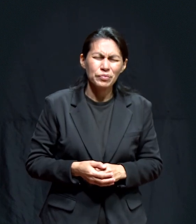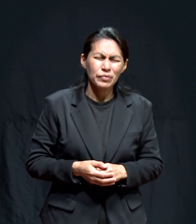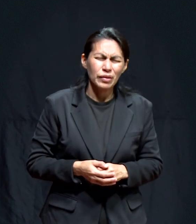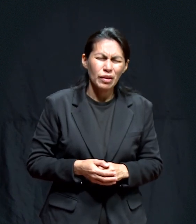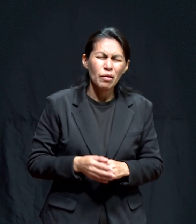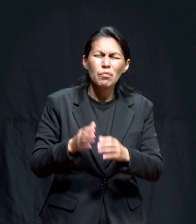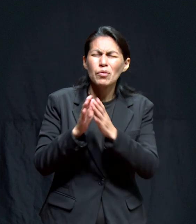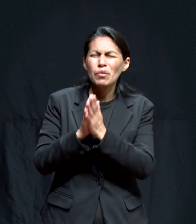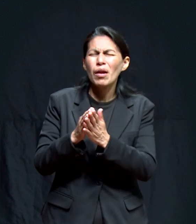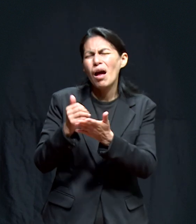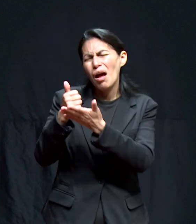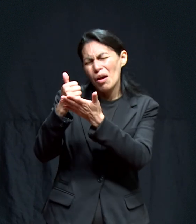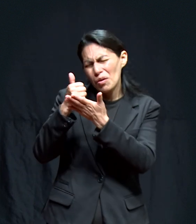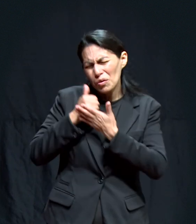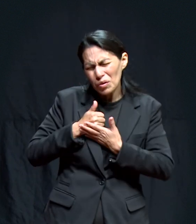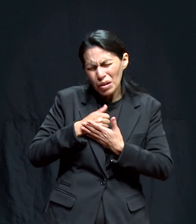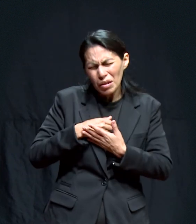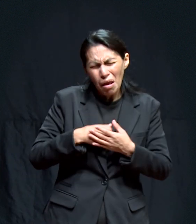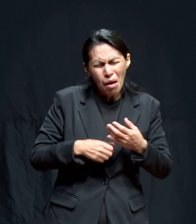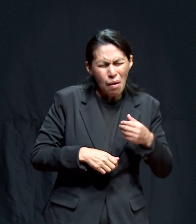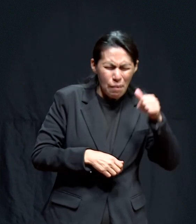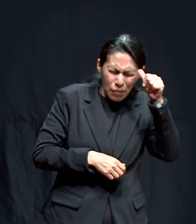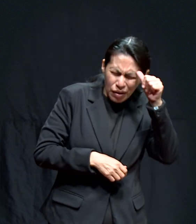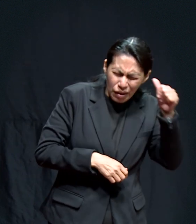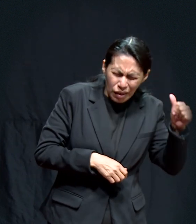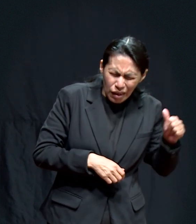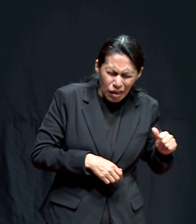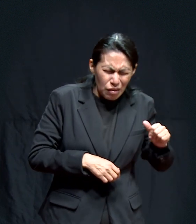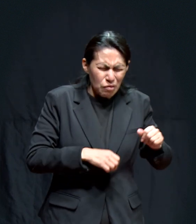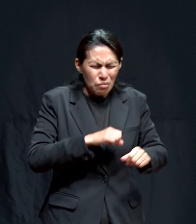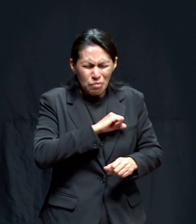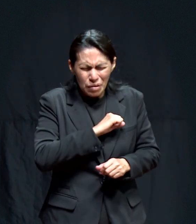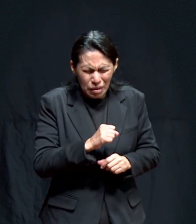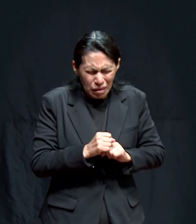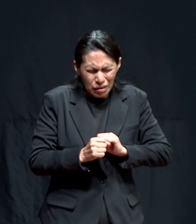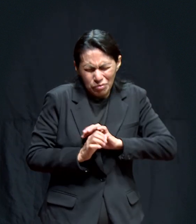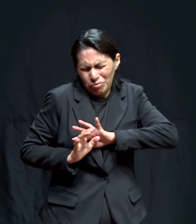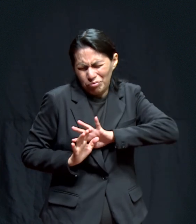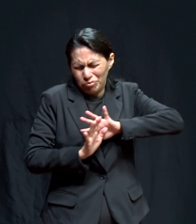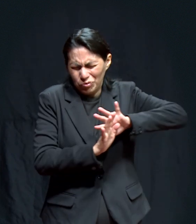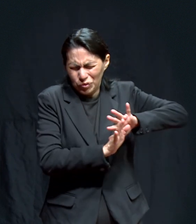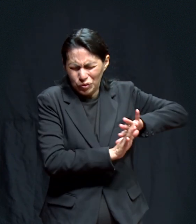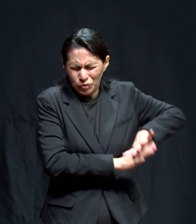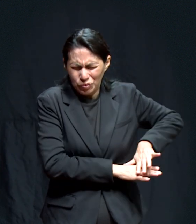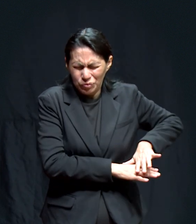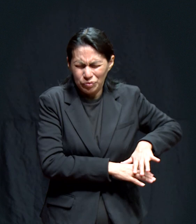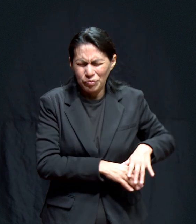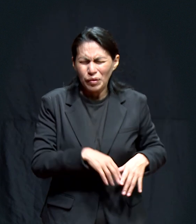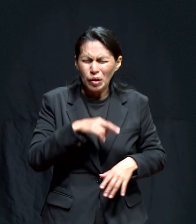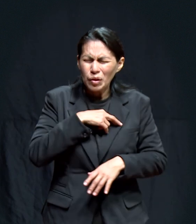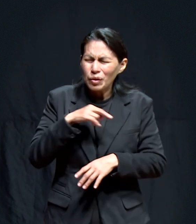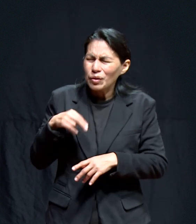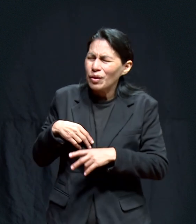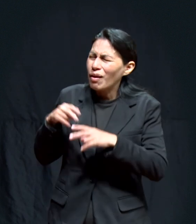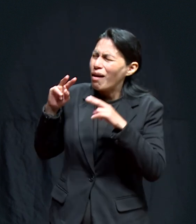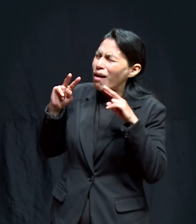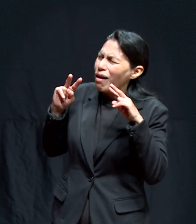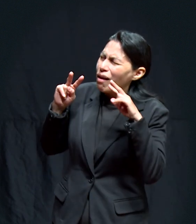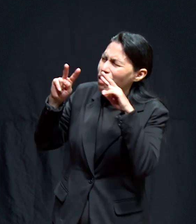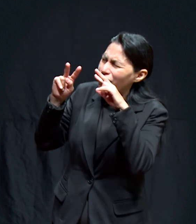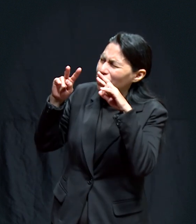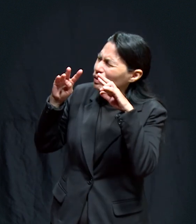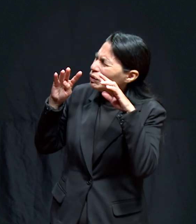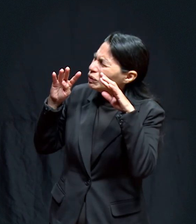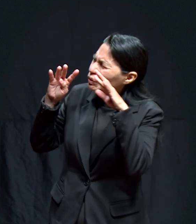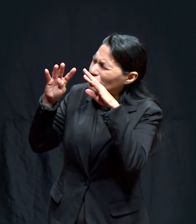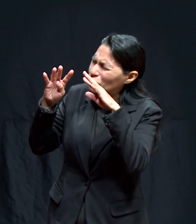nosotros Ayúdanos A apartarnos De todas Nuestras iniquidades Y ayúdanos Señor A contemplarte Como nuestro Dios